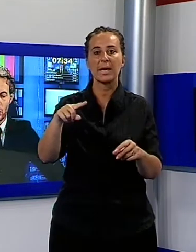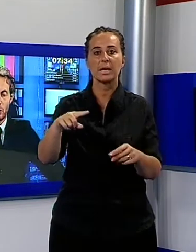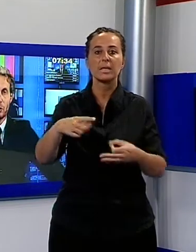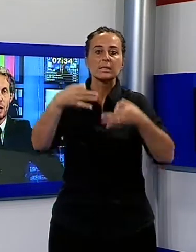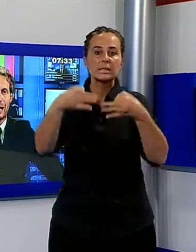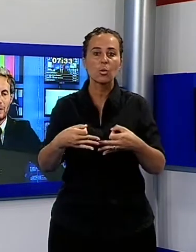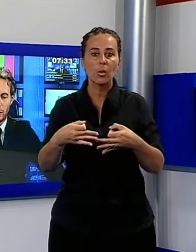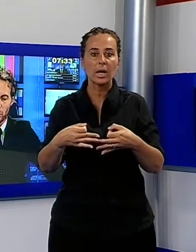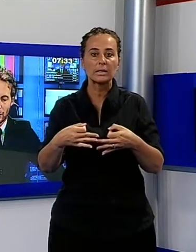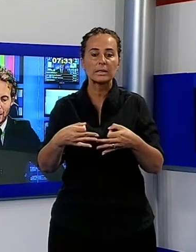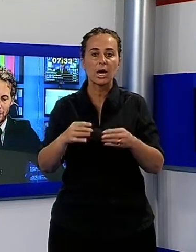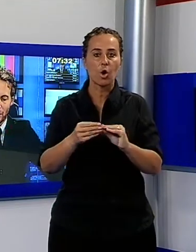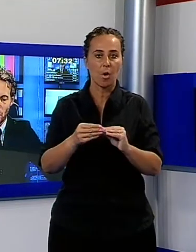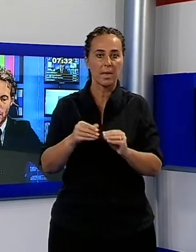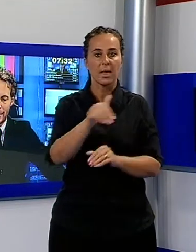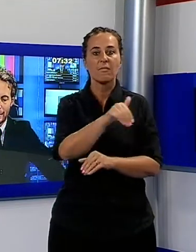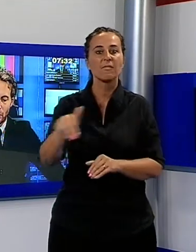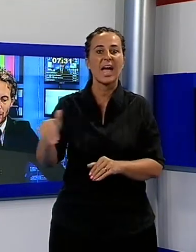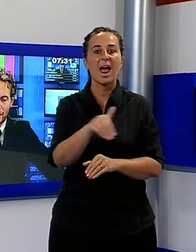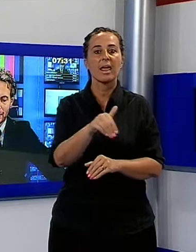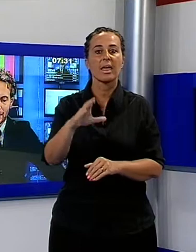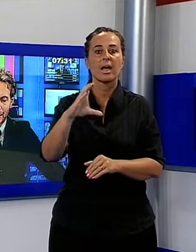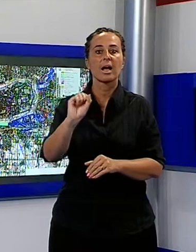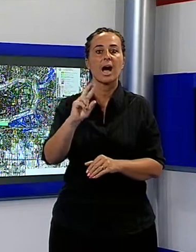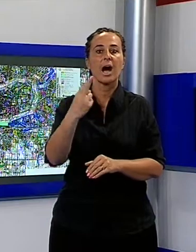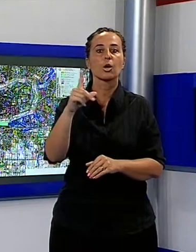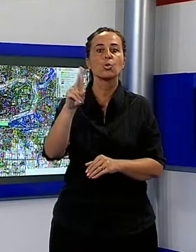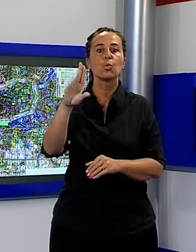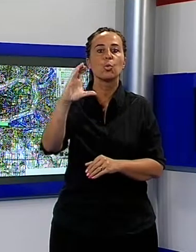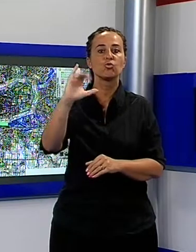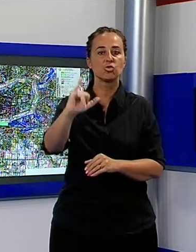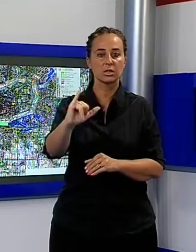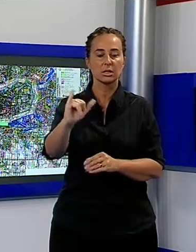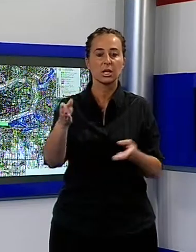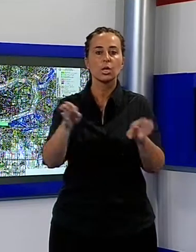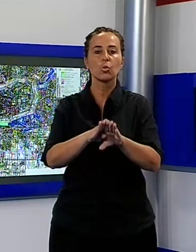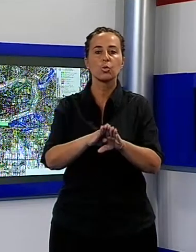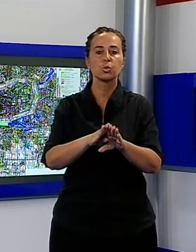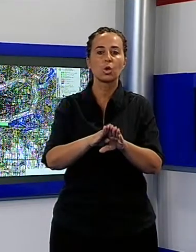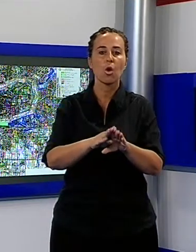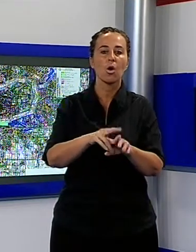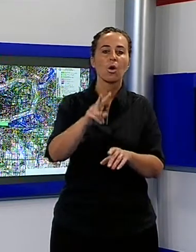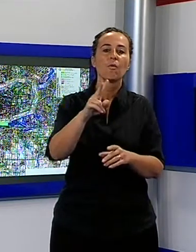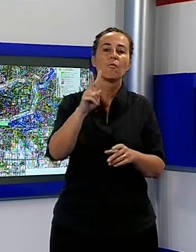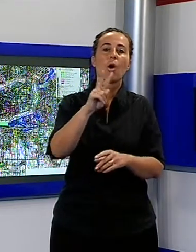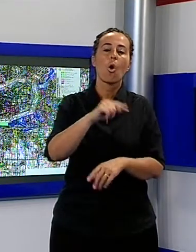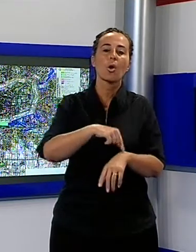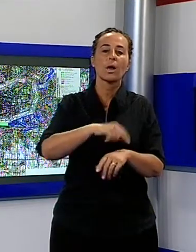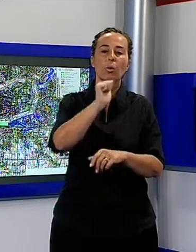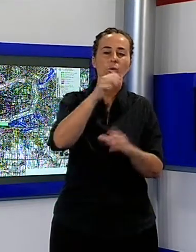ufficiale, verrà chiuso al traffico dalle ore 23 di giovedì fino alle 6 di martedì, questo anche per permettere lo